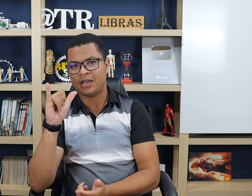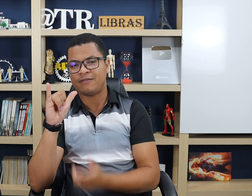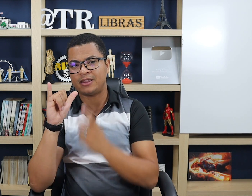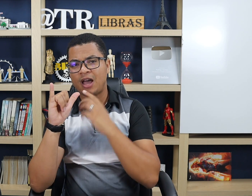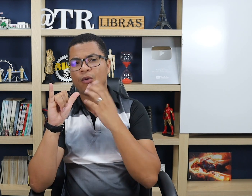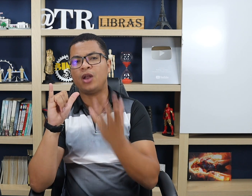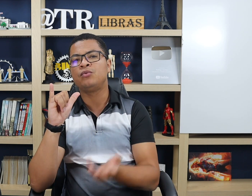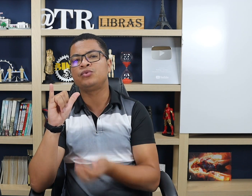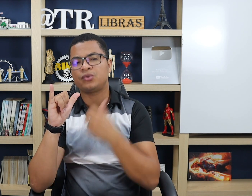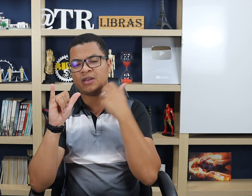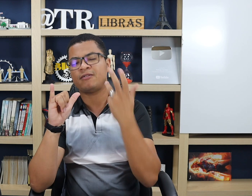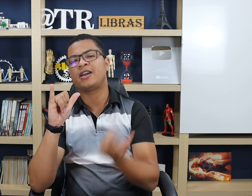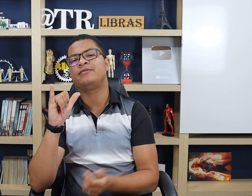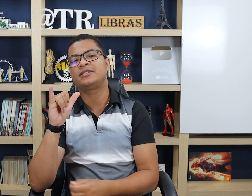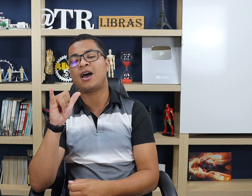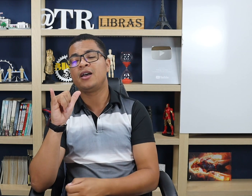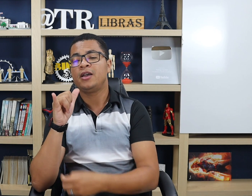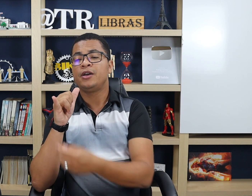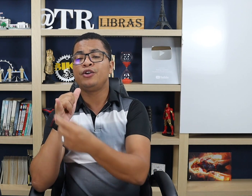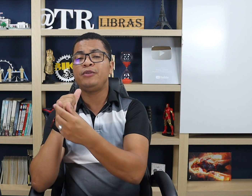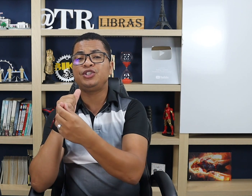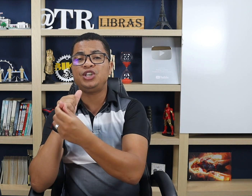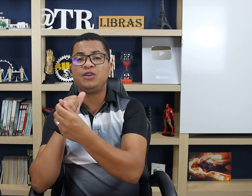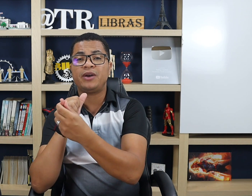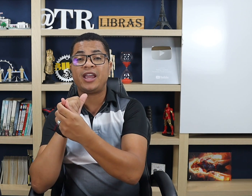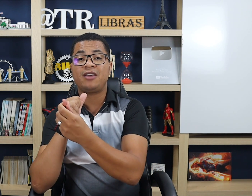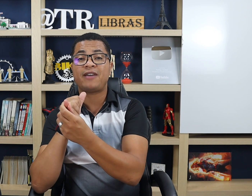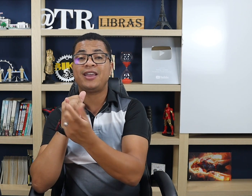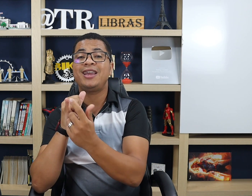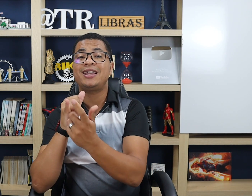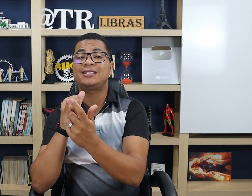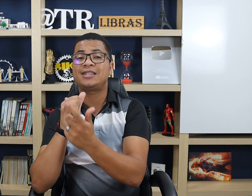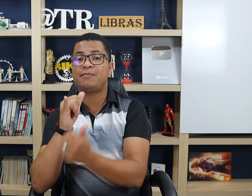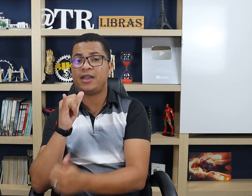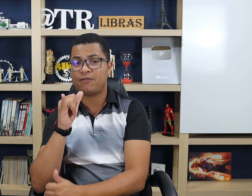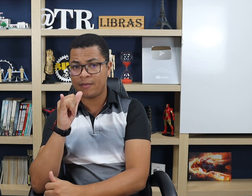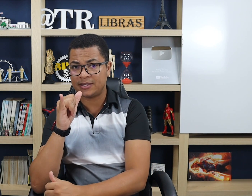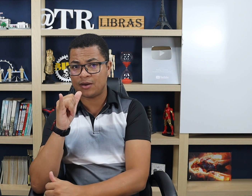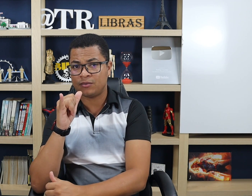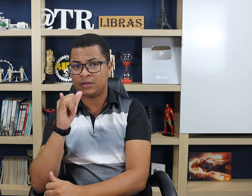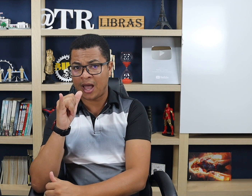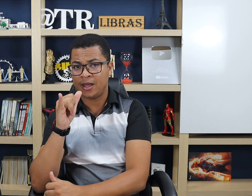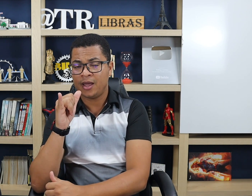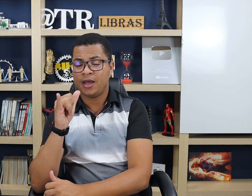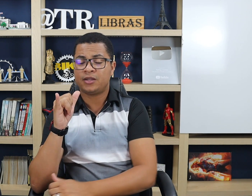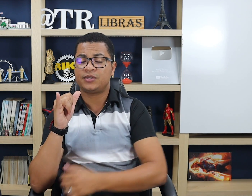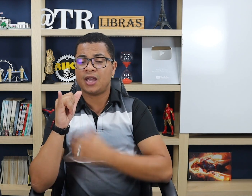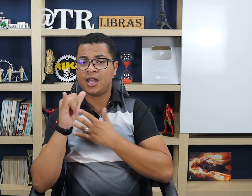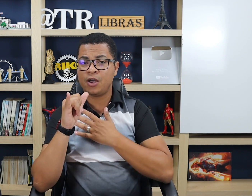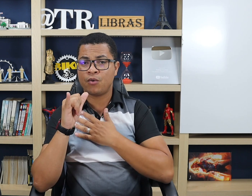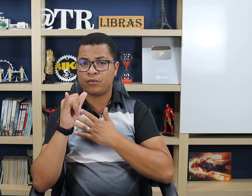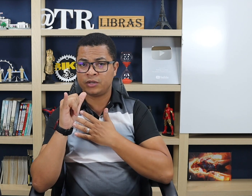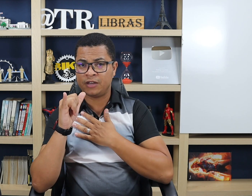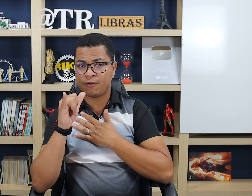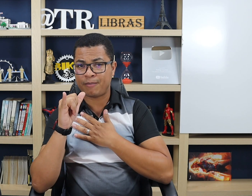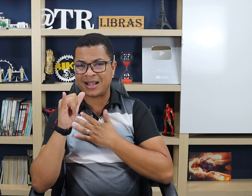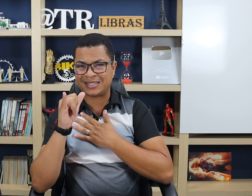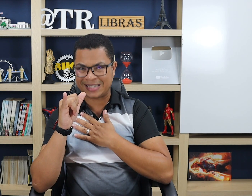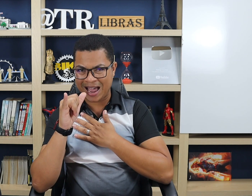quem vai dar o anúncio, quem vai avisar. E o midinho é quem vai receber a informação, tá? Então, se é eu que vou passar